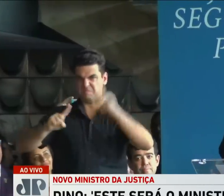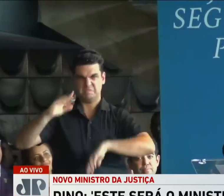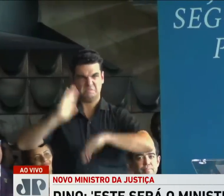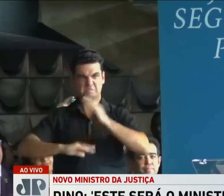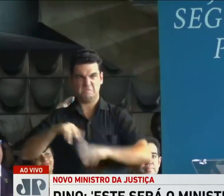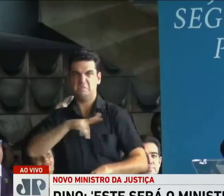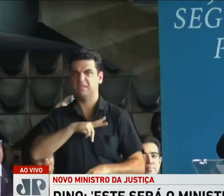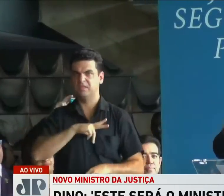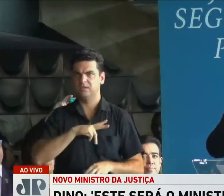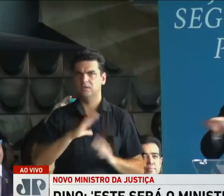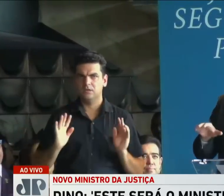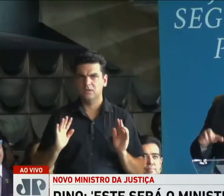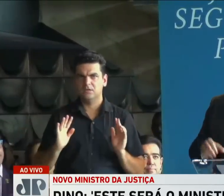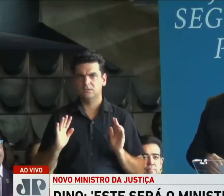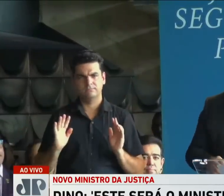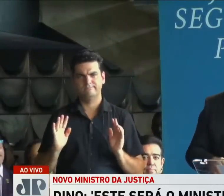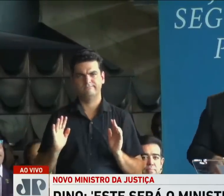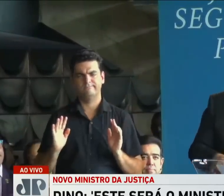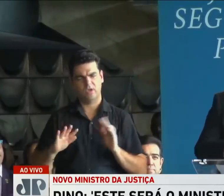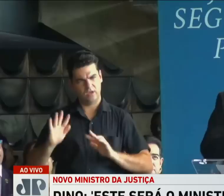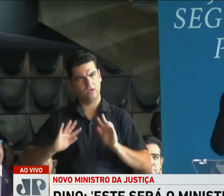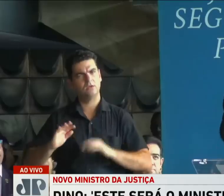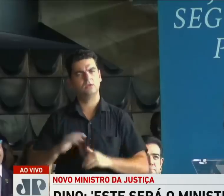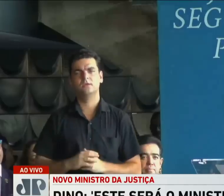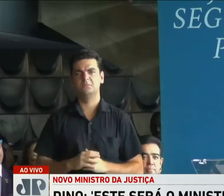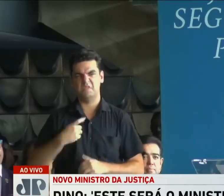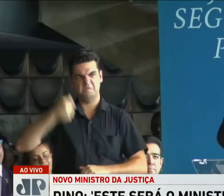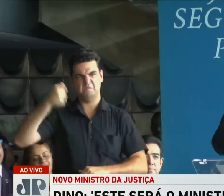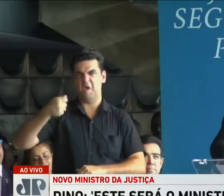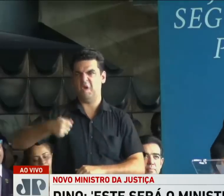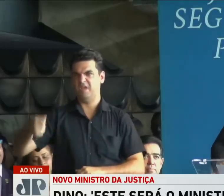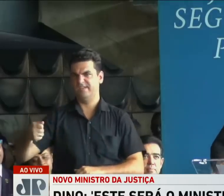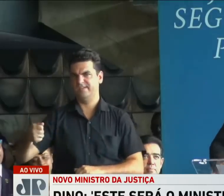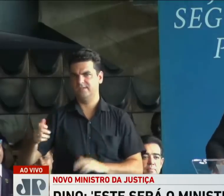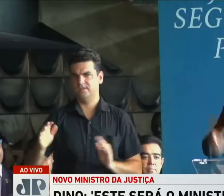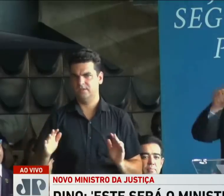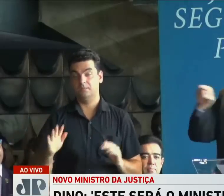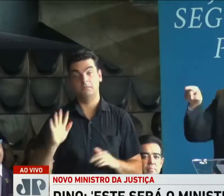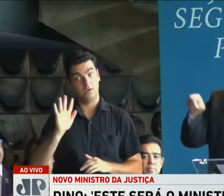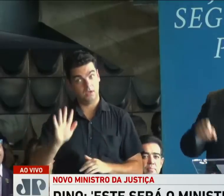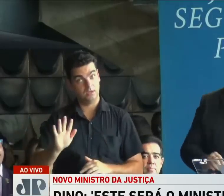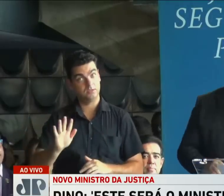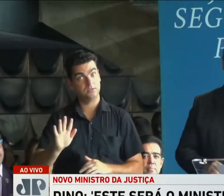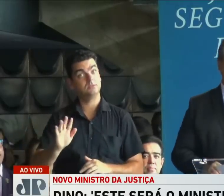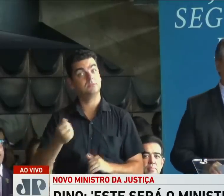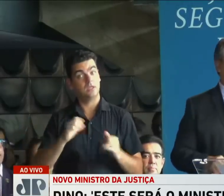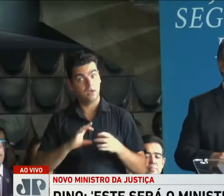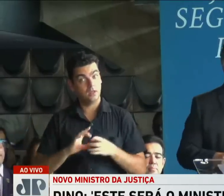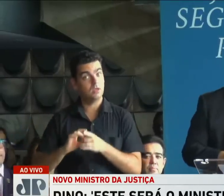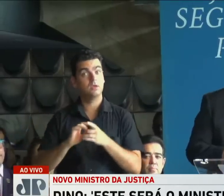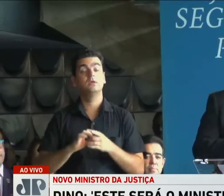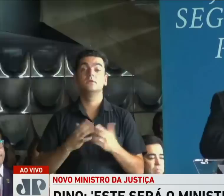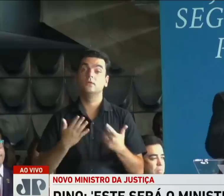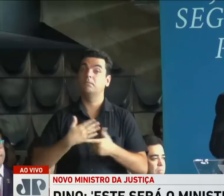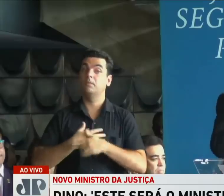competências de modo indeclinável, com autoridade, com legitimidade. Mas, exatamente em razão deste